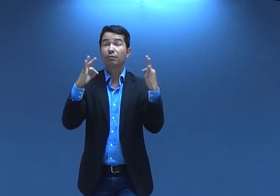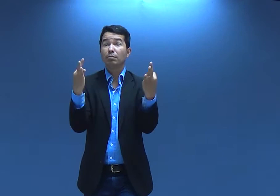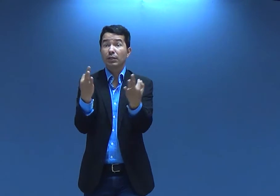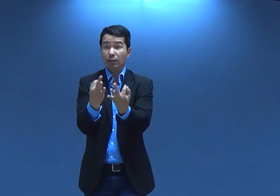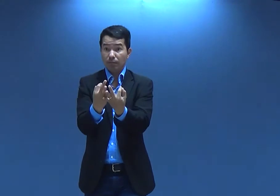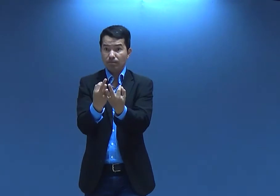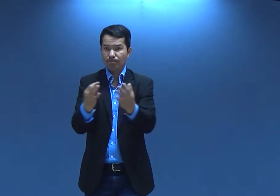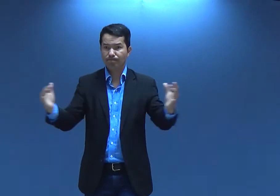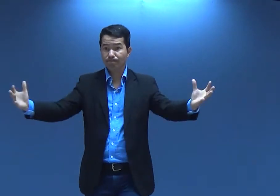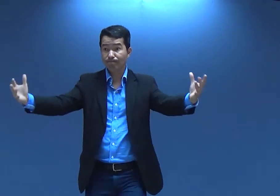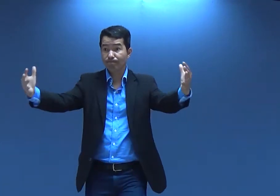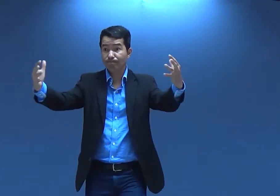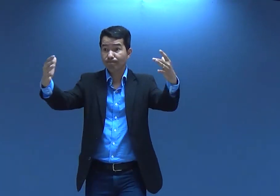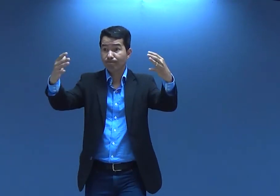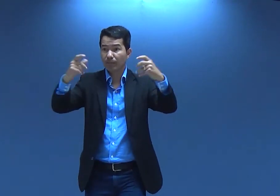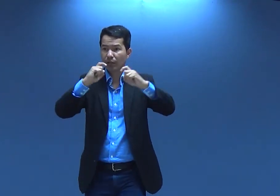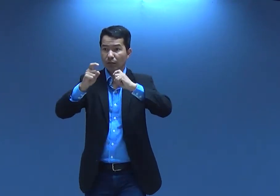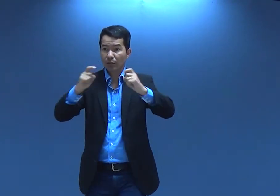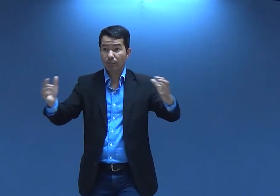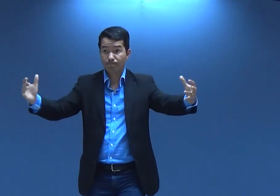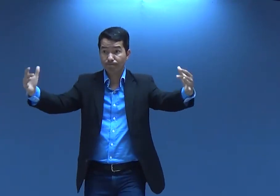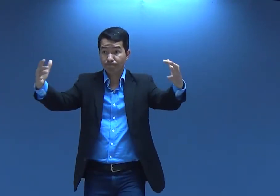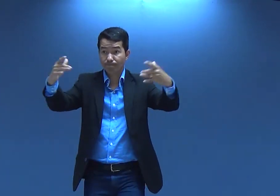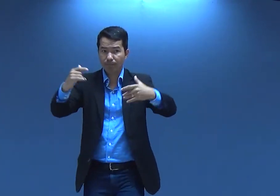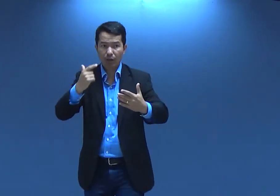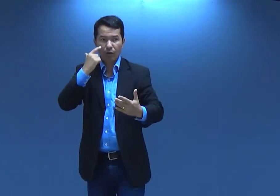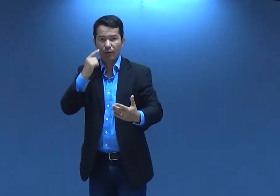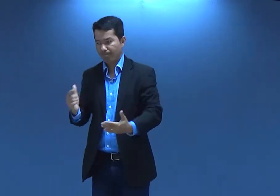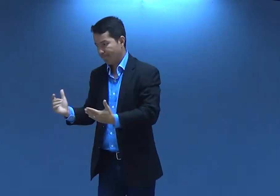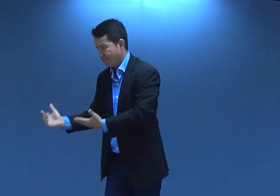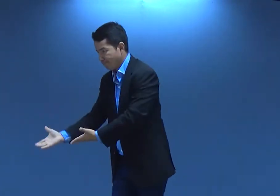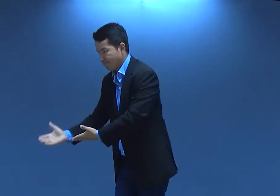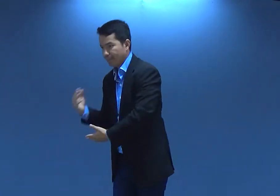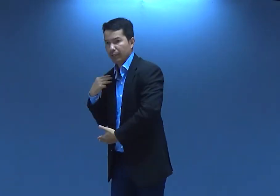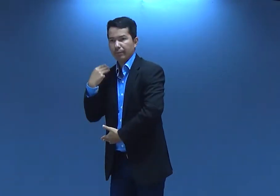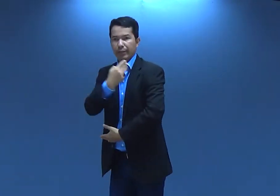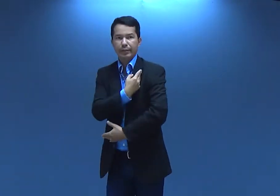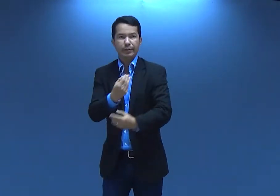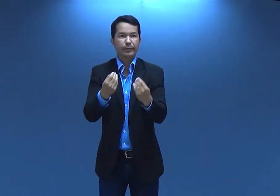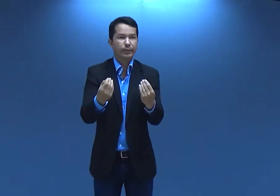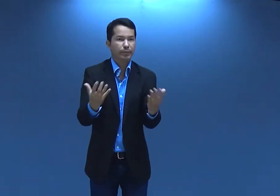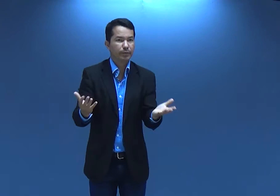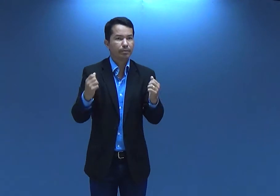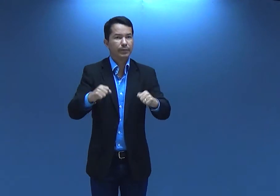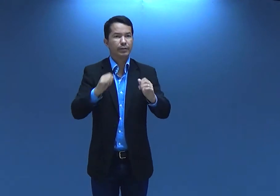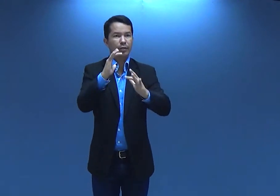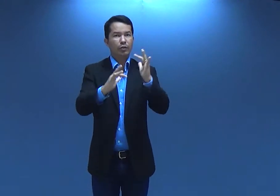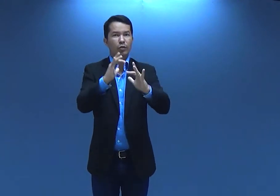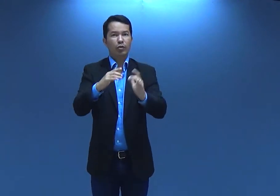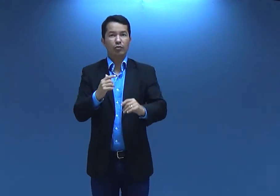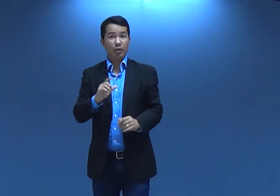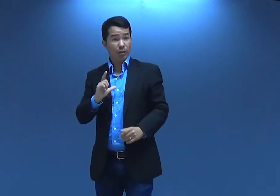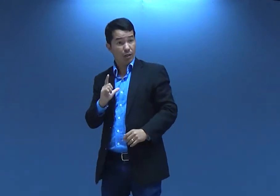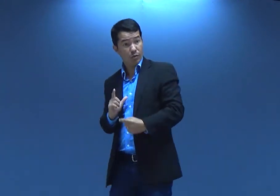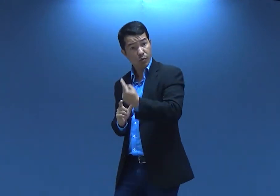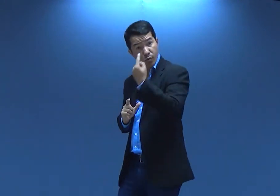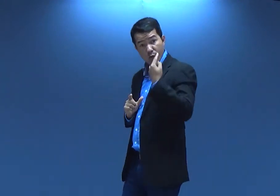Mas aí, o que acontecia? Toda a família ia lá e fazia tipo uma reunião. Olha, temos aqui a Maria. Como é que a gente vai fazer? Ela precisa de um